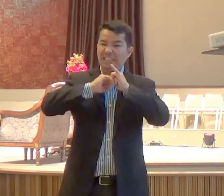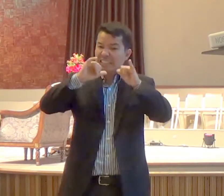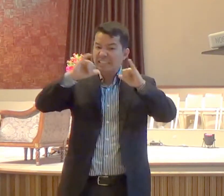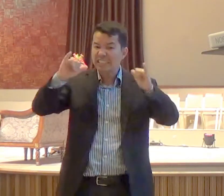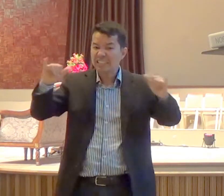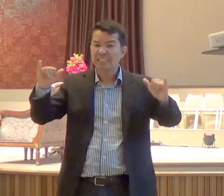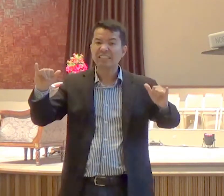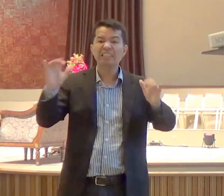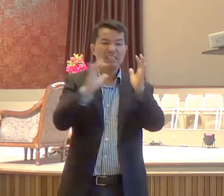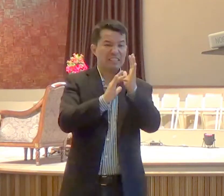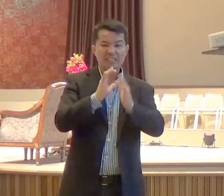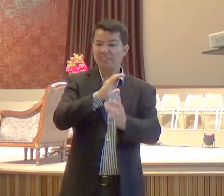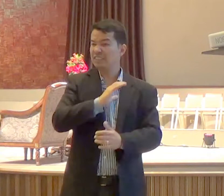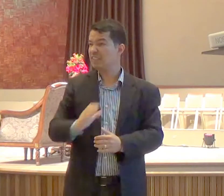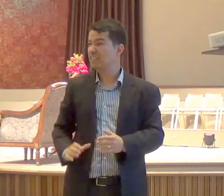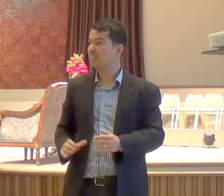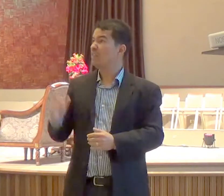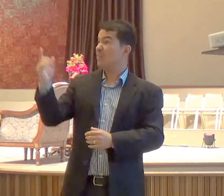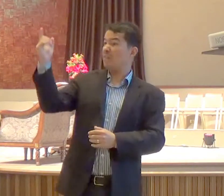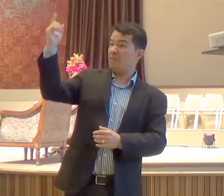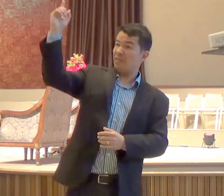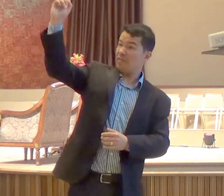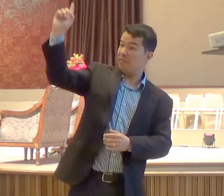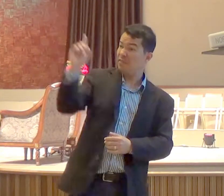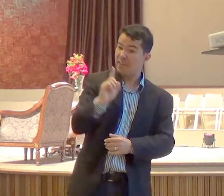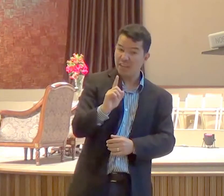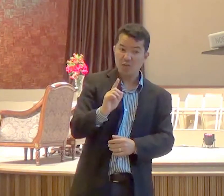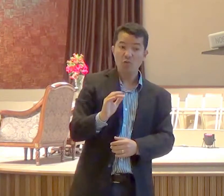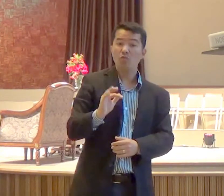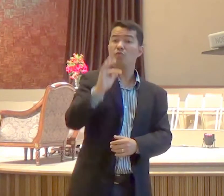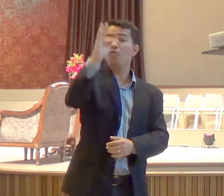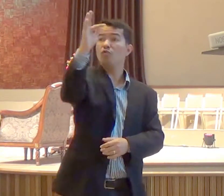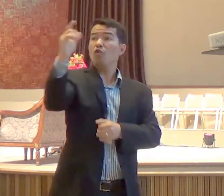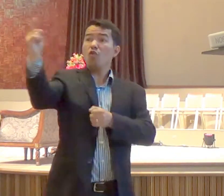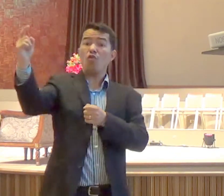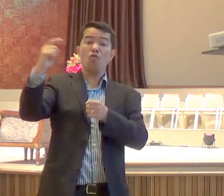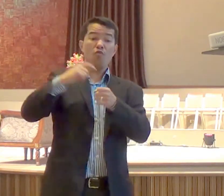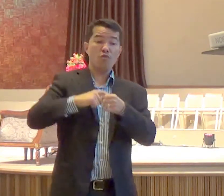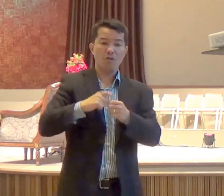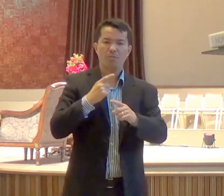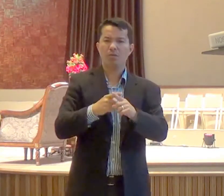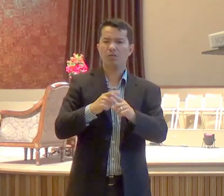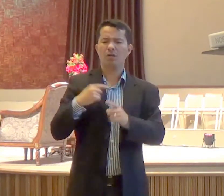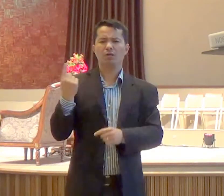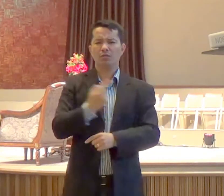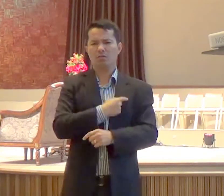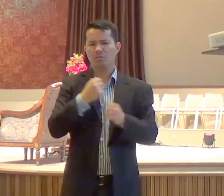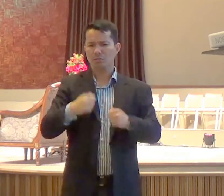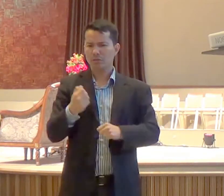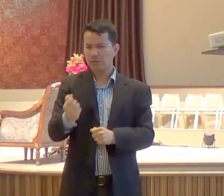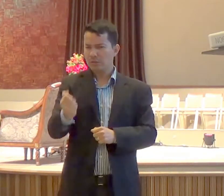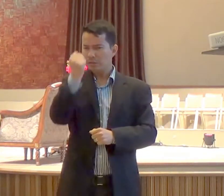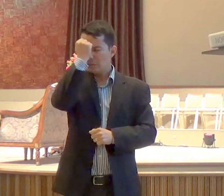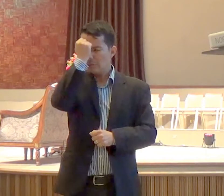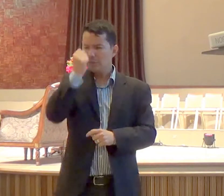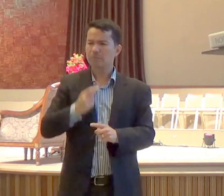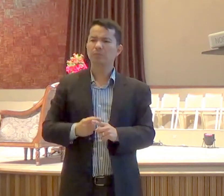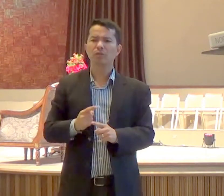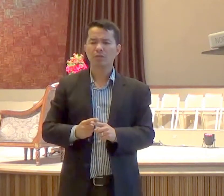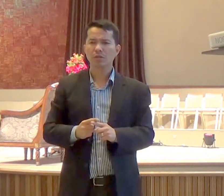e as suas leis, precisam ser obedecidas, por que o arrependimento? Arrependimento, porque o meu coração, não é